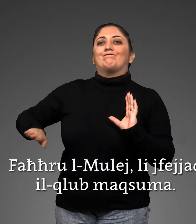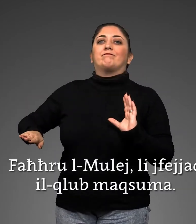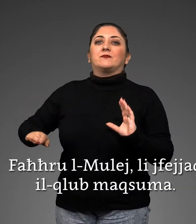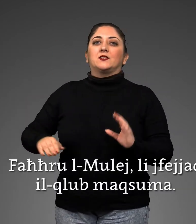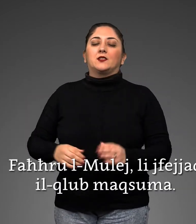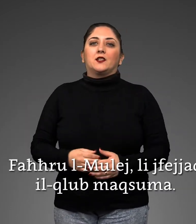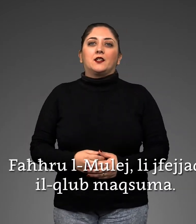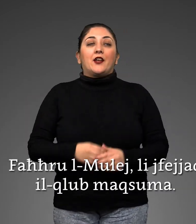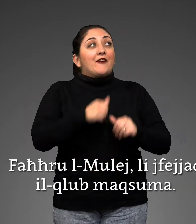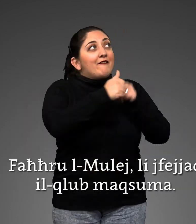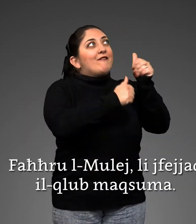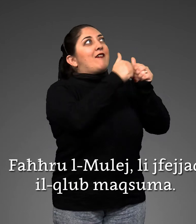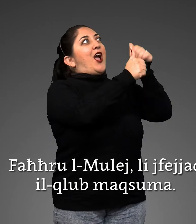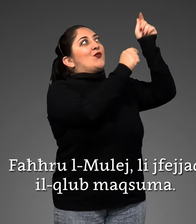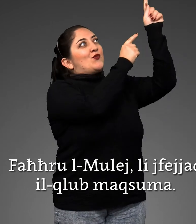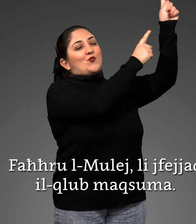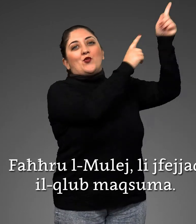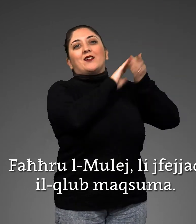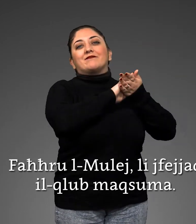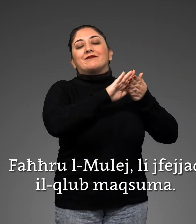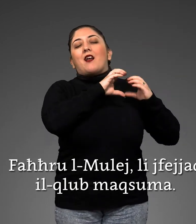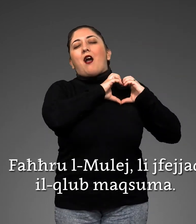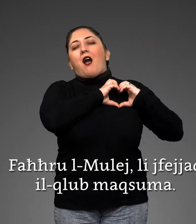Fahru l-mulej li fejja l-ħlub maqsuma.